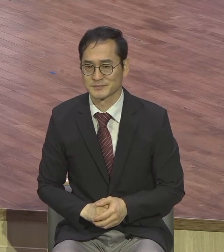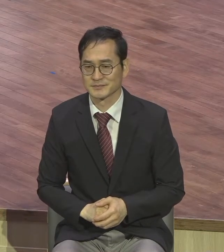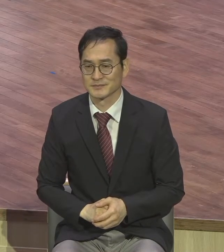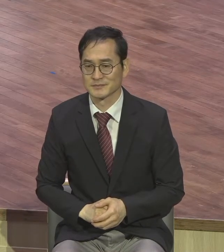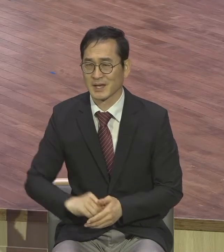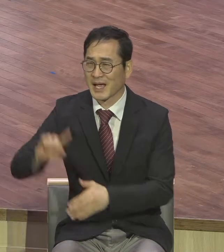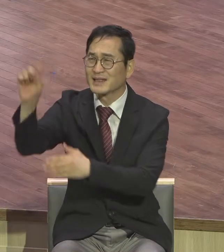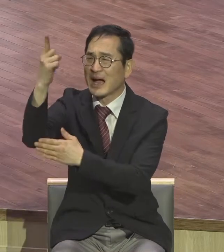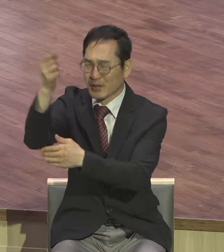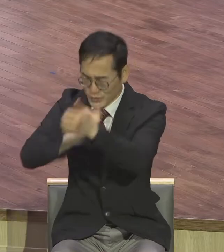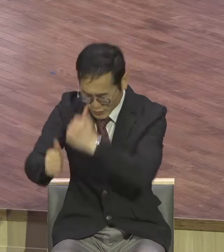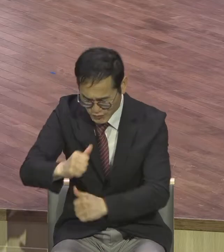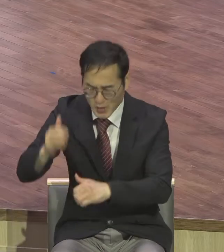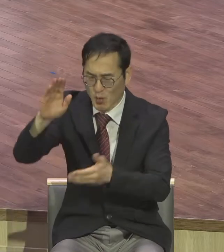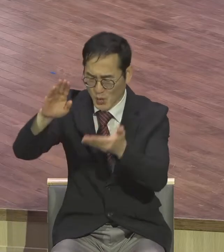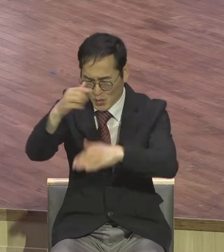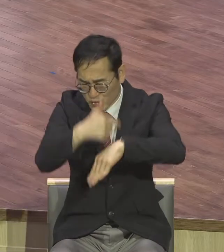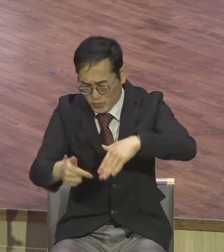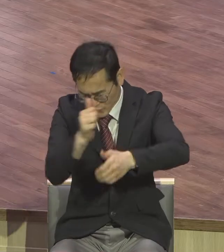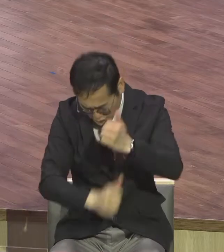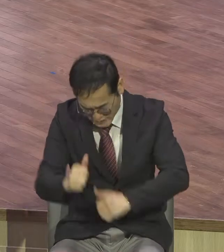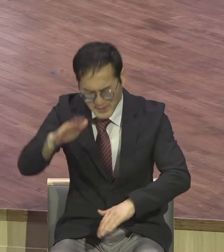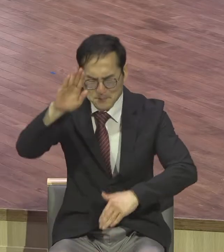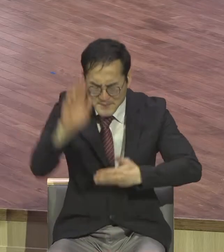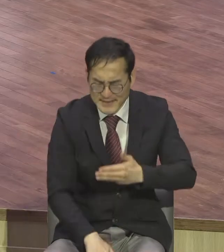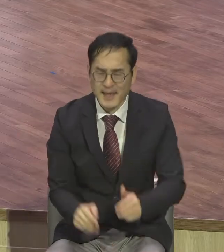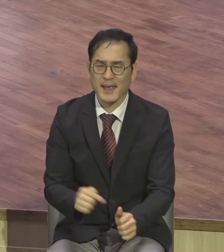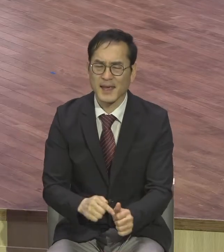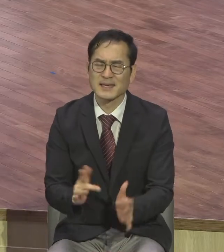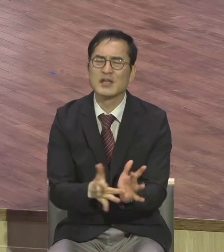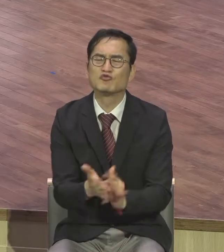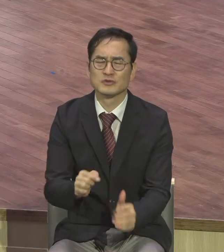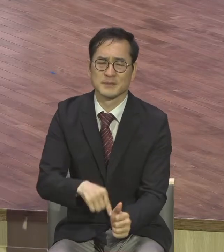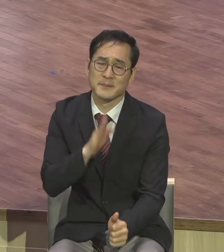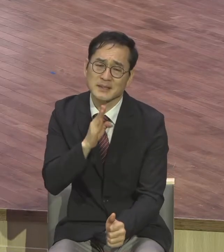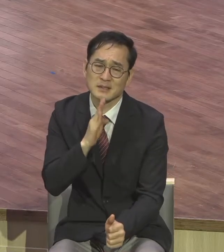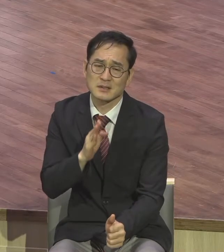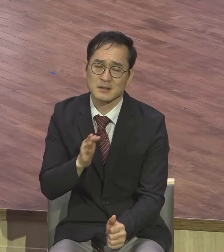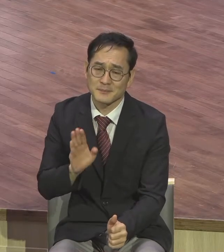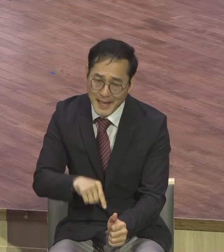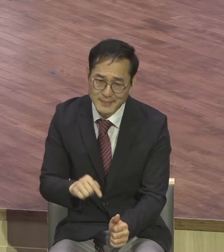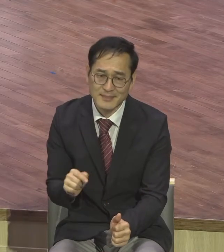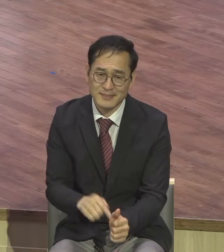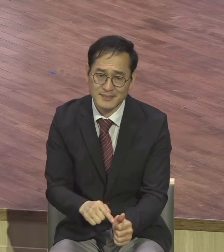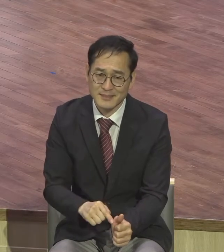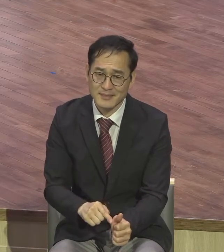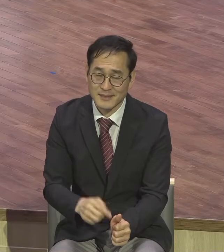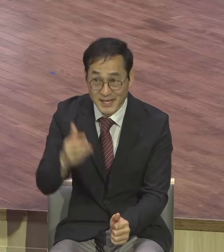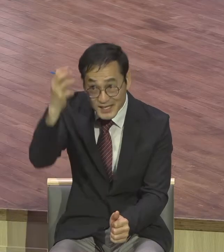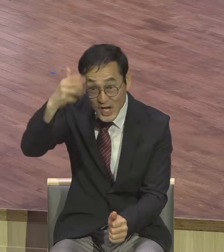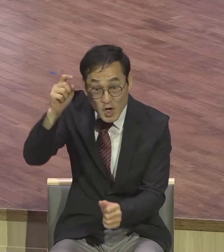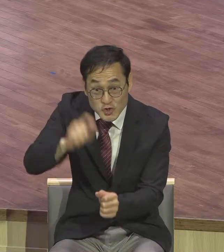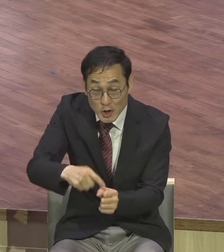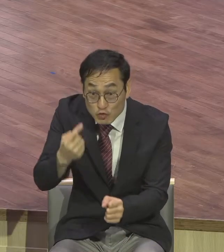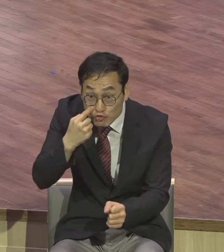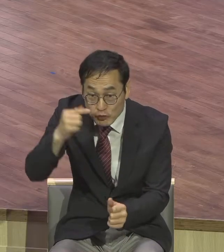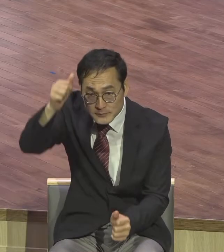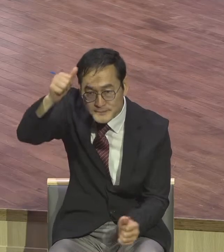육신적으로 따위새의 혈통이지만은 이들이 보지 못하는 것이 뭐냐 영적인 부분입니다 영적인 부분을 보지